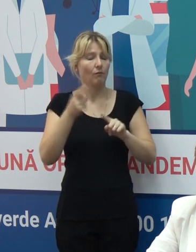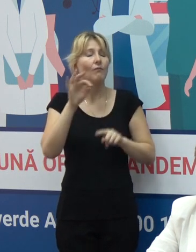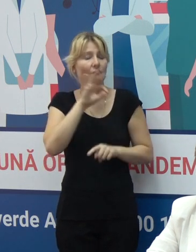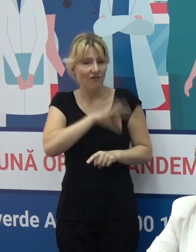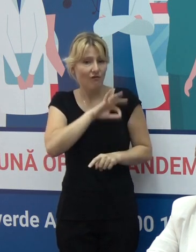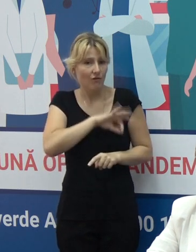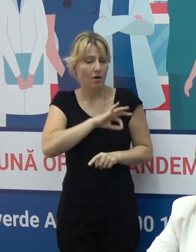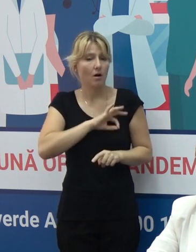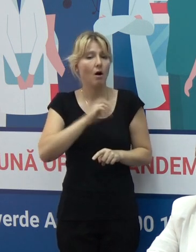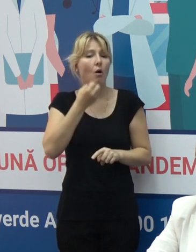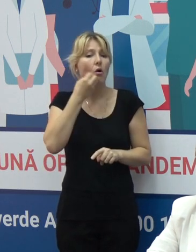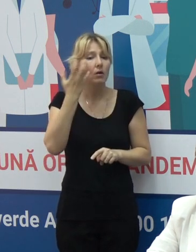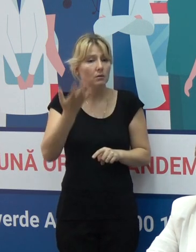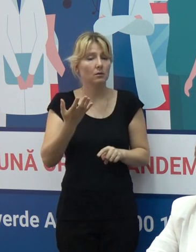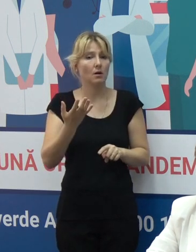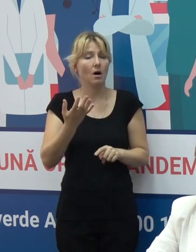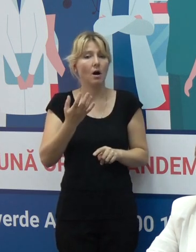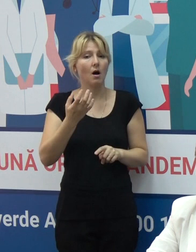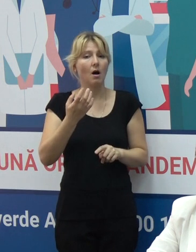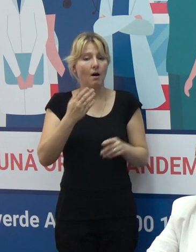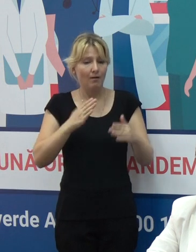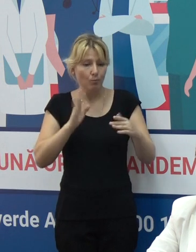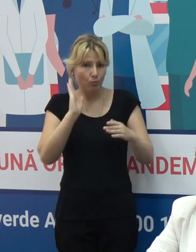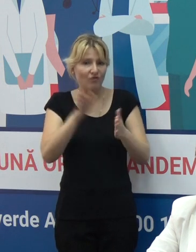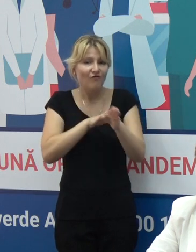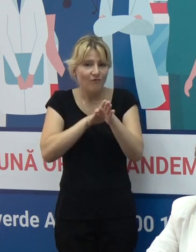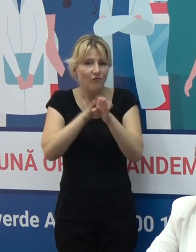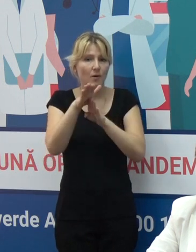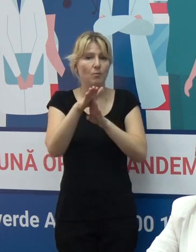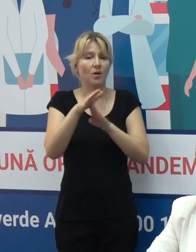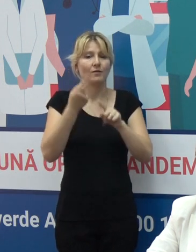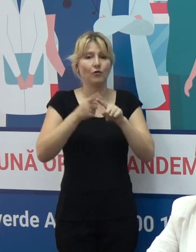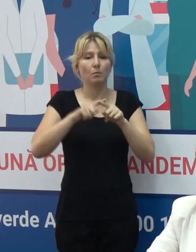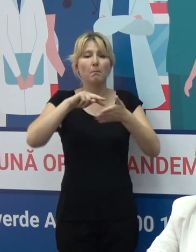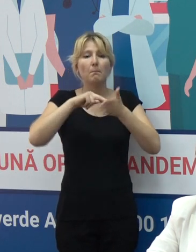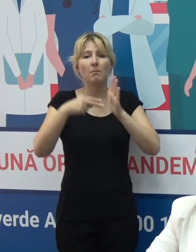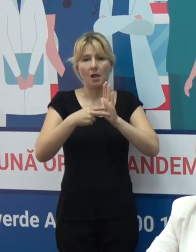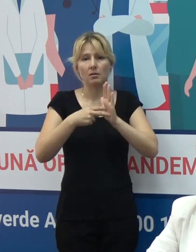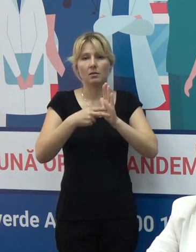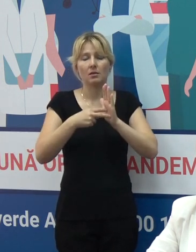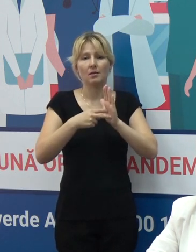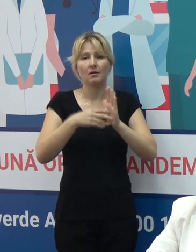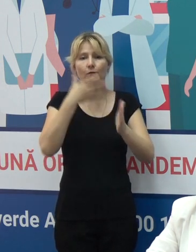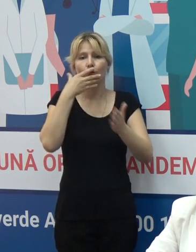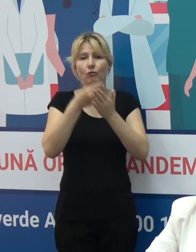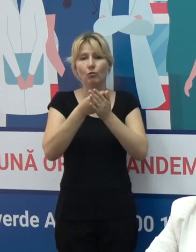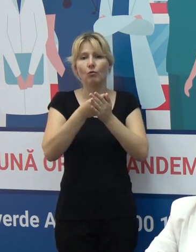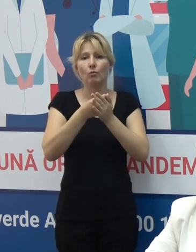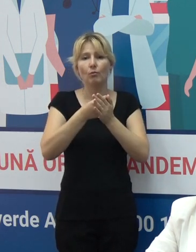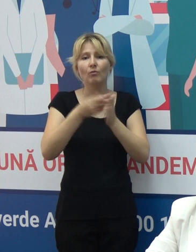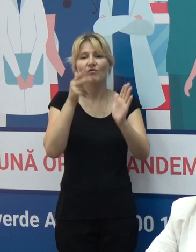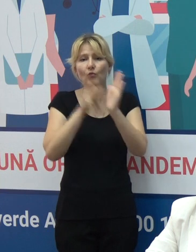în cazul în care se atinge rata de acoperire vaccinală peste